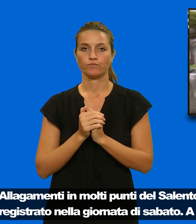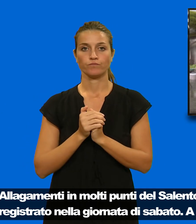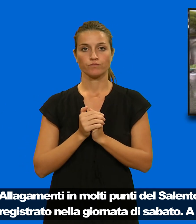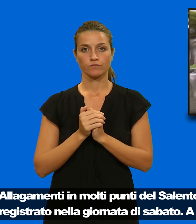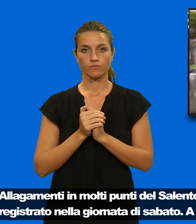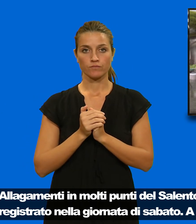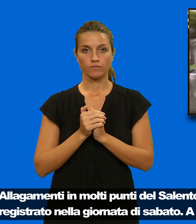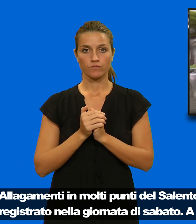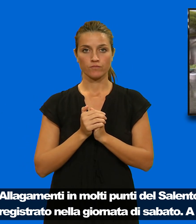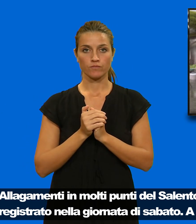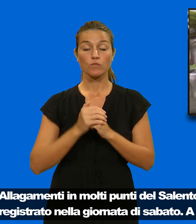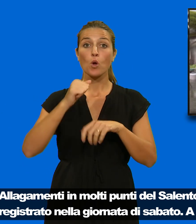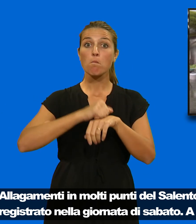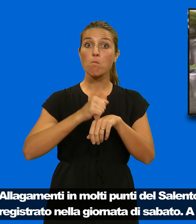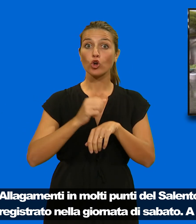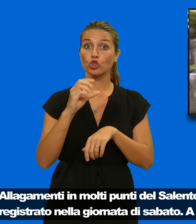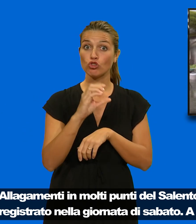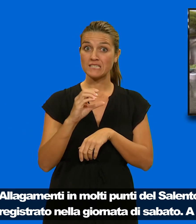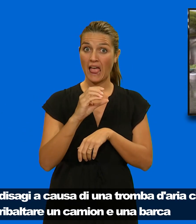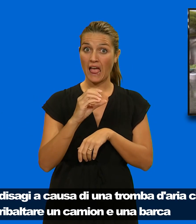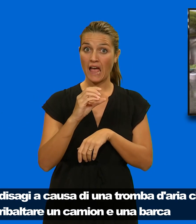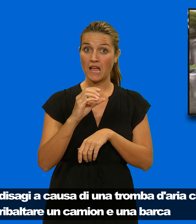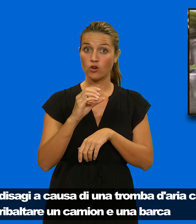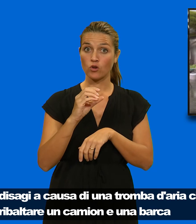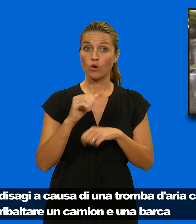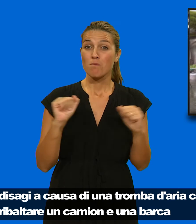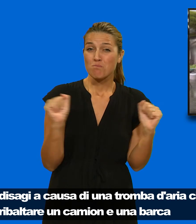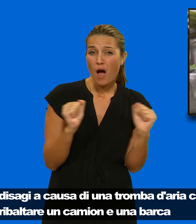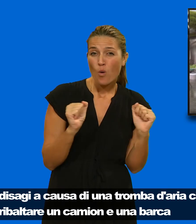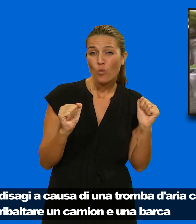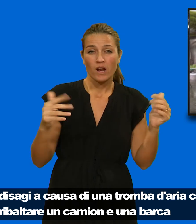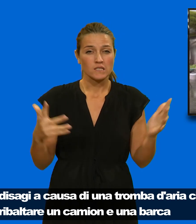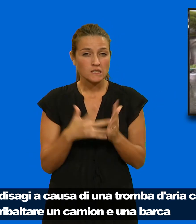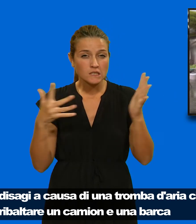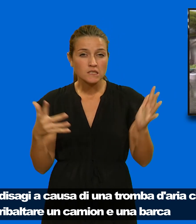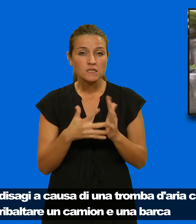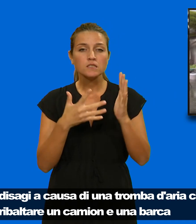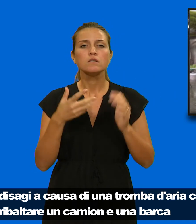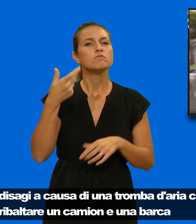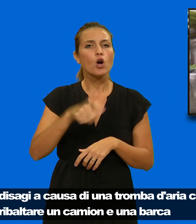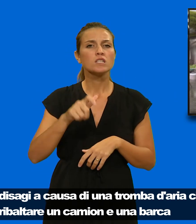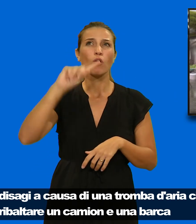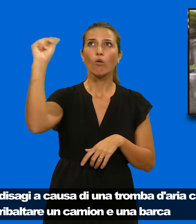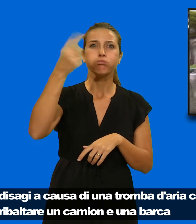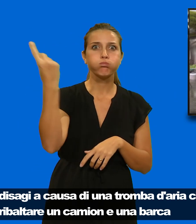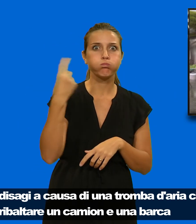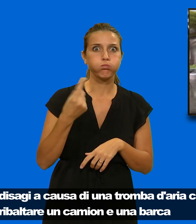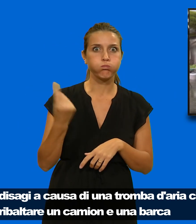A Porto Cesareo, paure e disagi a causa di una tromba d'aria che ha